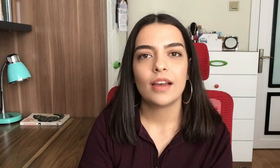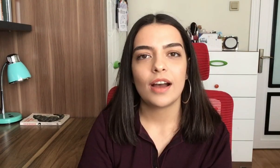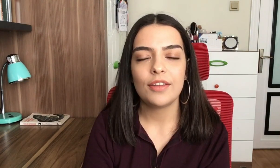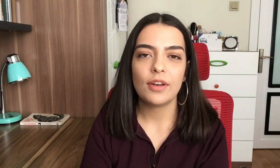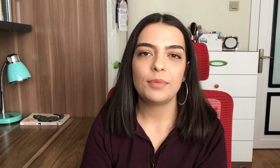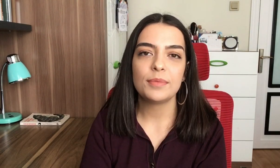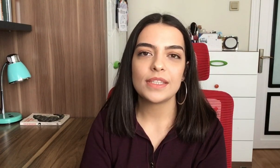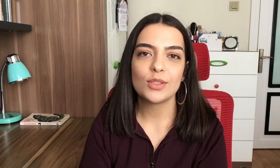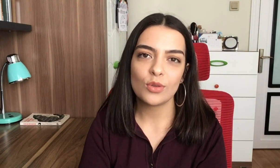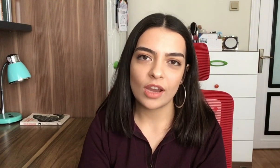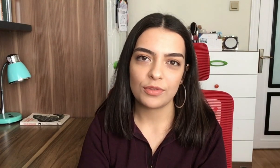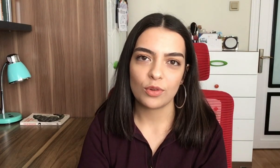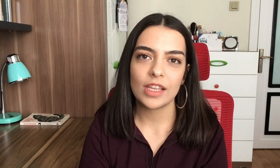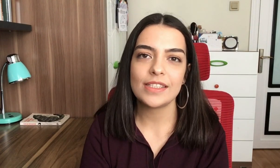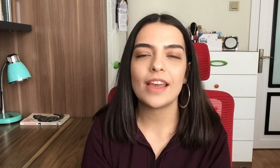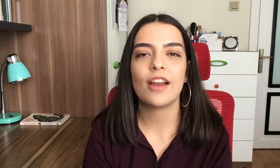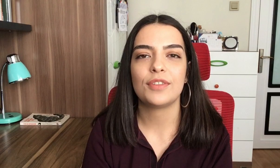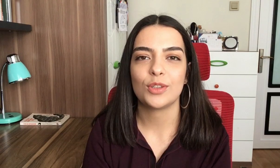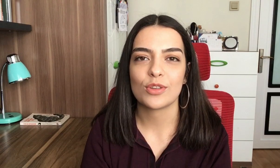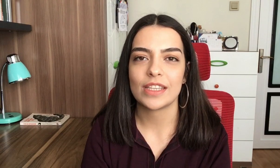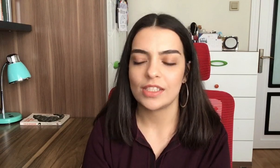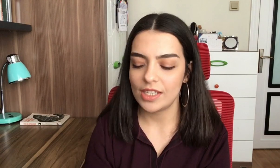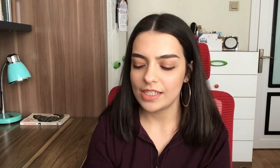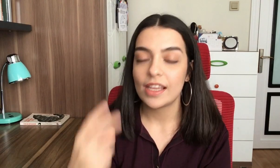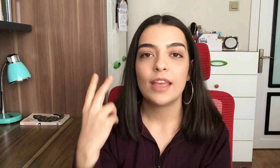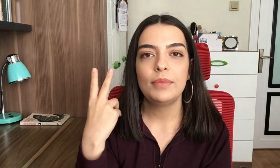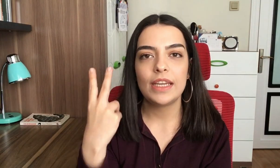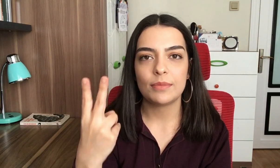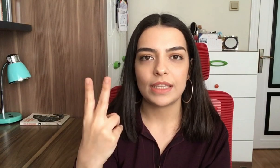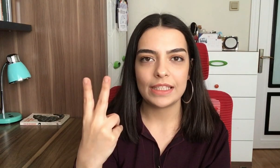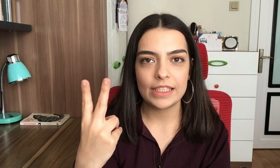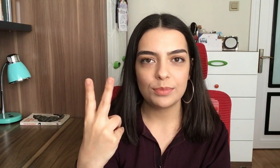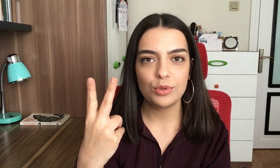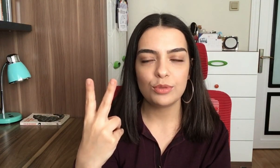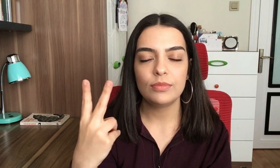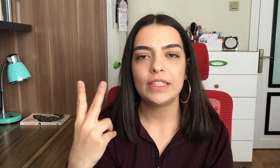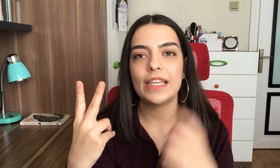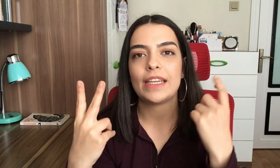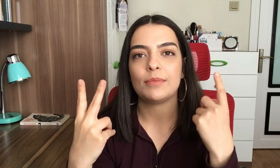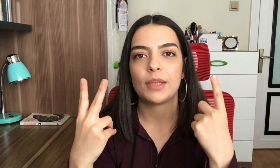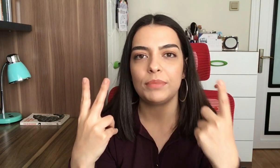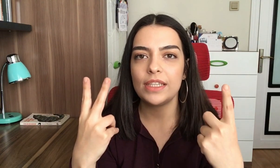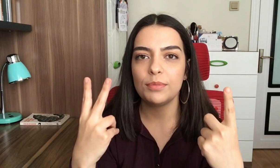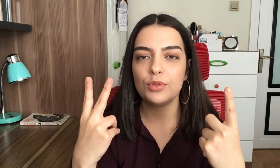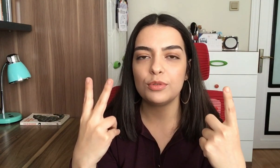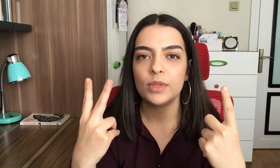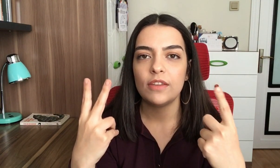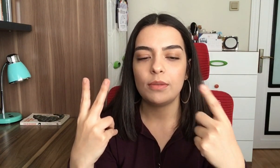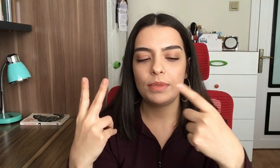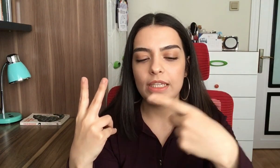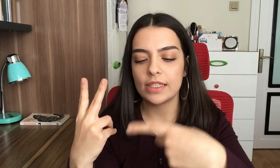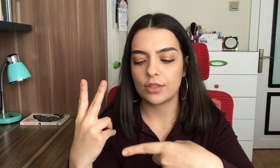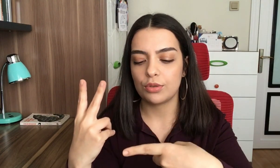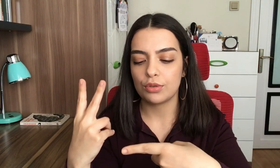Alfabemizin son harfi olan Z harfini göstereceğiz. Bir elimle iki yapıyorum, diğer elimle bir yapıyorum ve biri yatırıyorum.